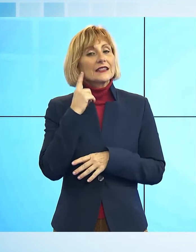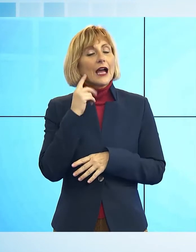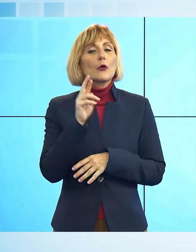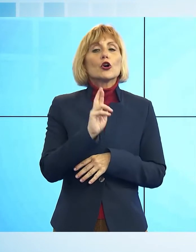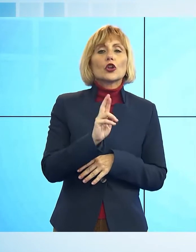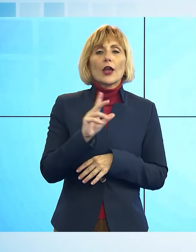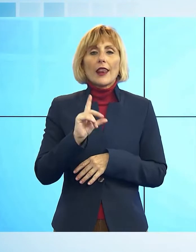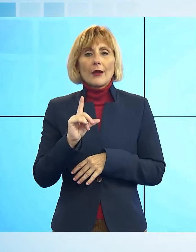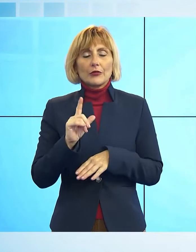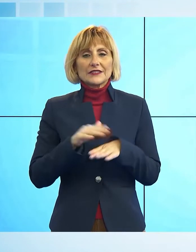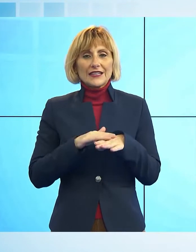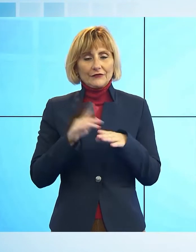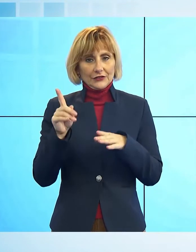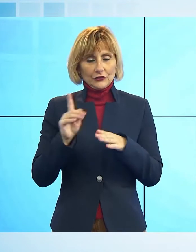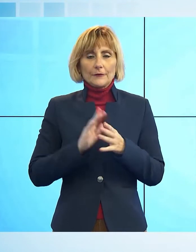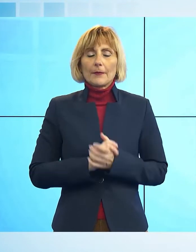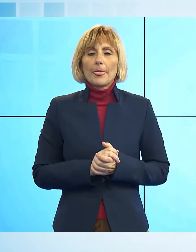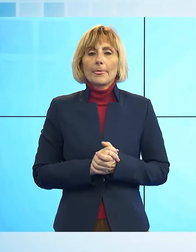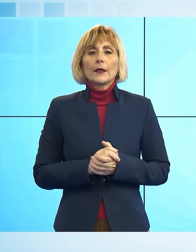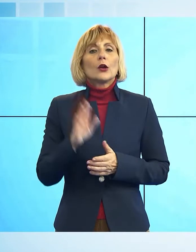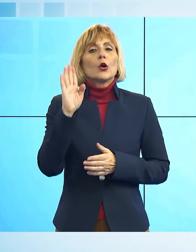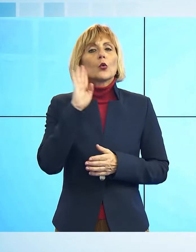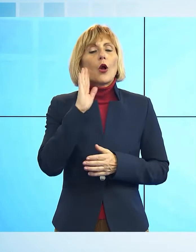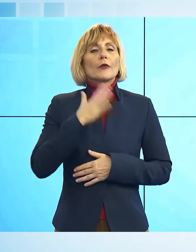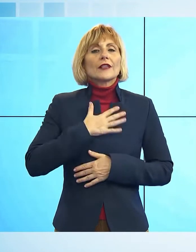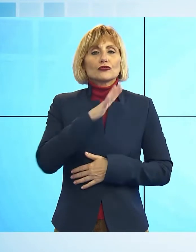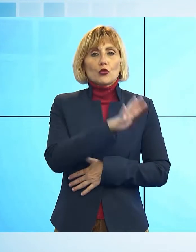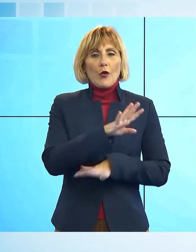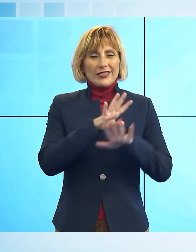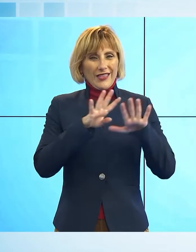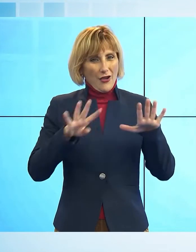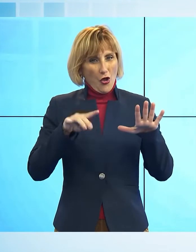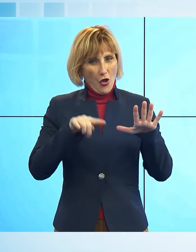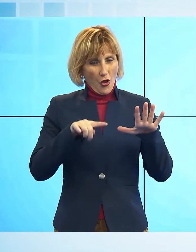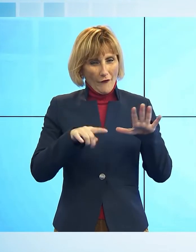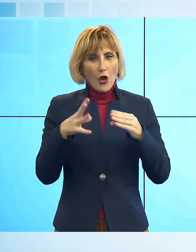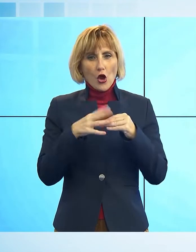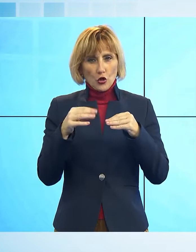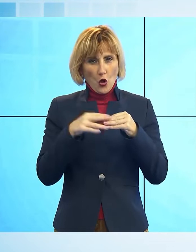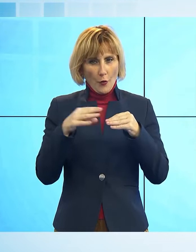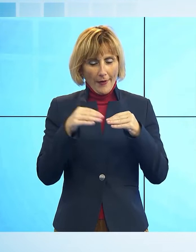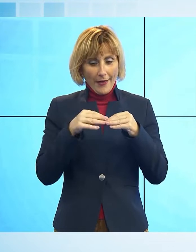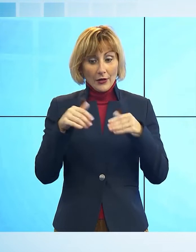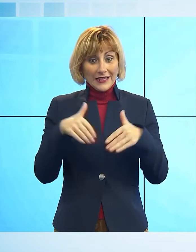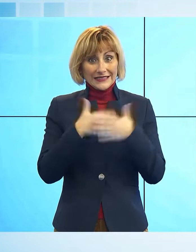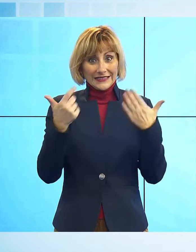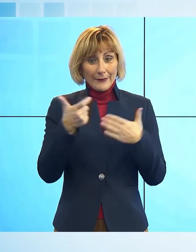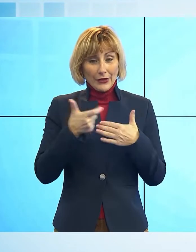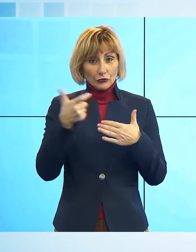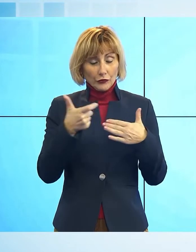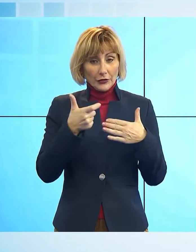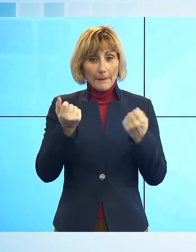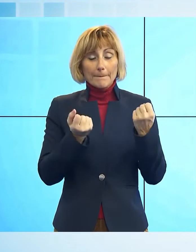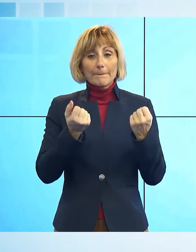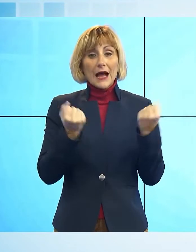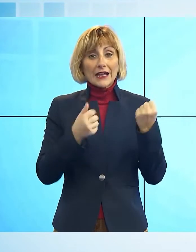Un uomo di 59 anni, Stefan Aurel, romeno, è stato trovato morto giovedì mattina in un parcheggio in via dei pescatori in